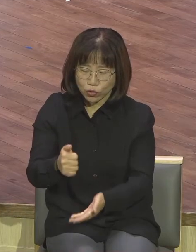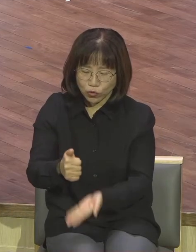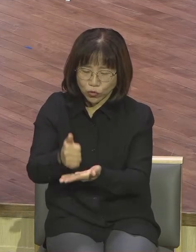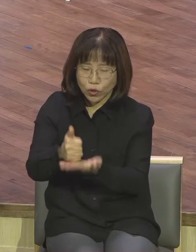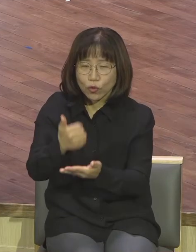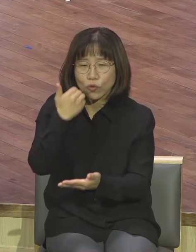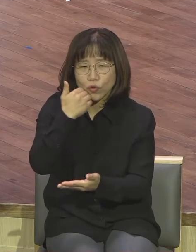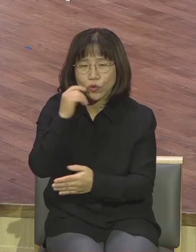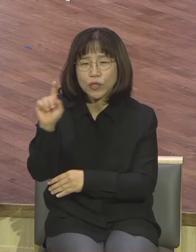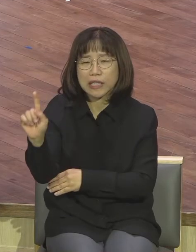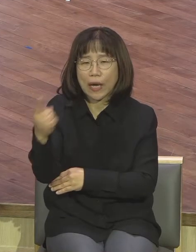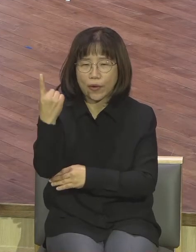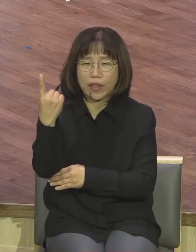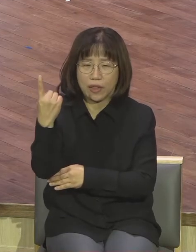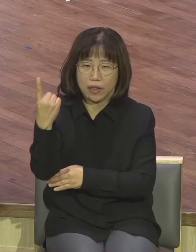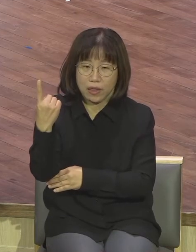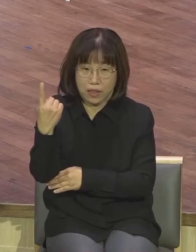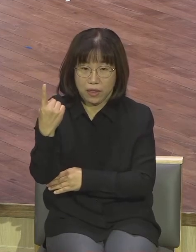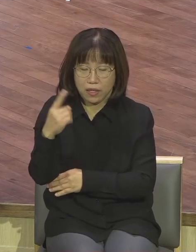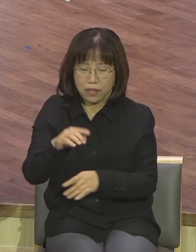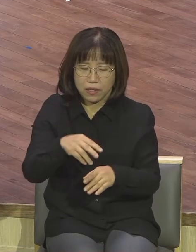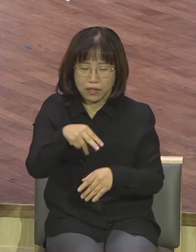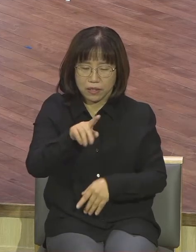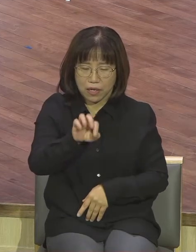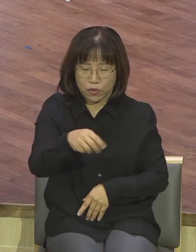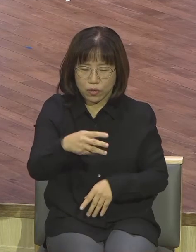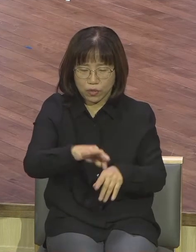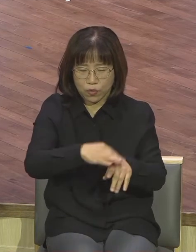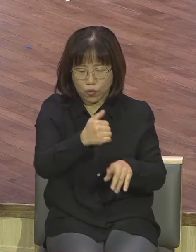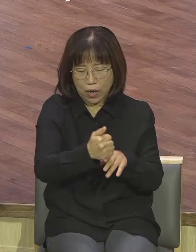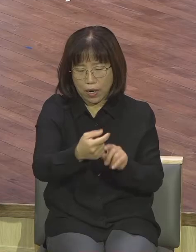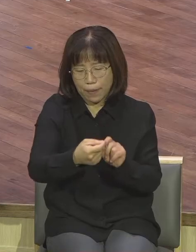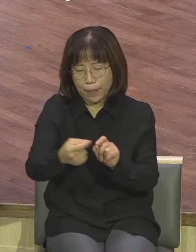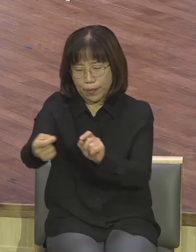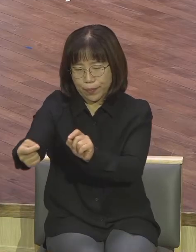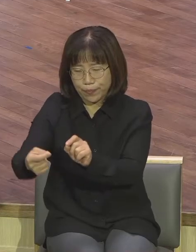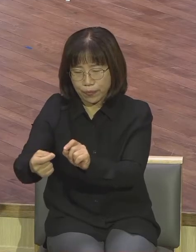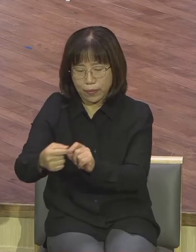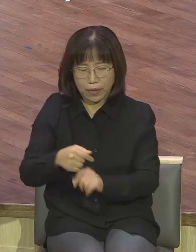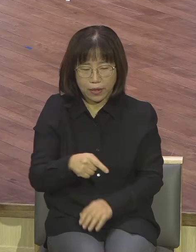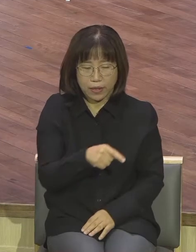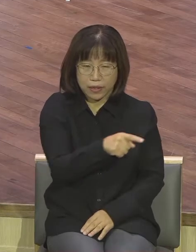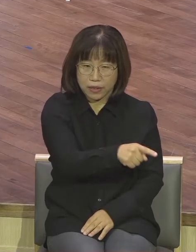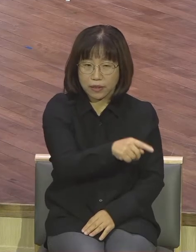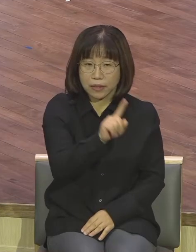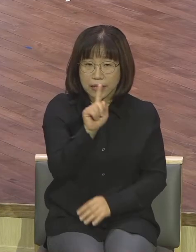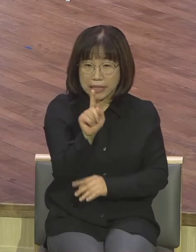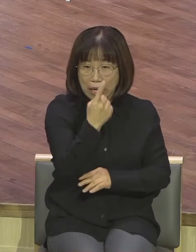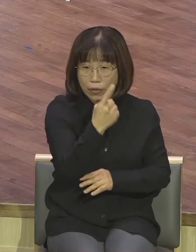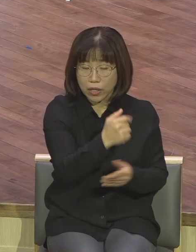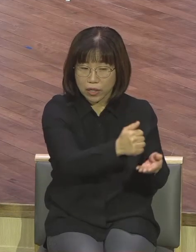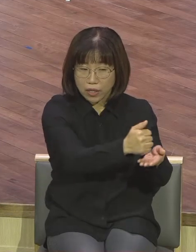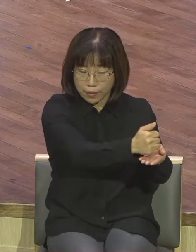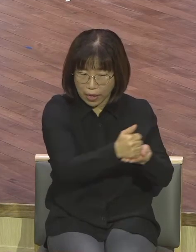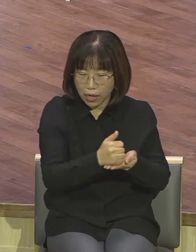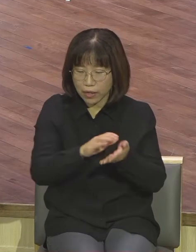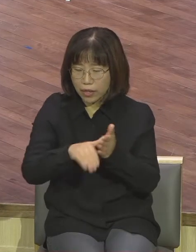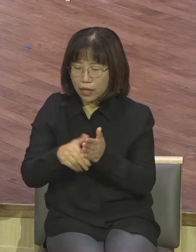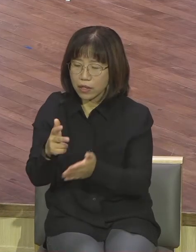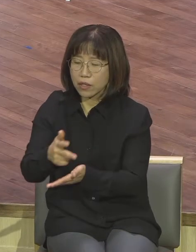다윗이었어요 그리고 그 다윗을 설명하는 표현 중에 무엇이 들어 있습니까 요하께서 그와